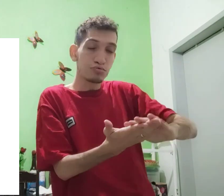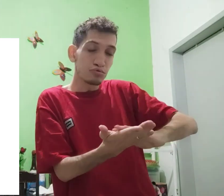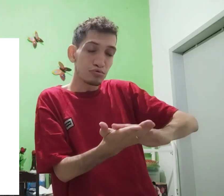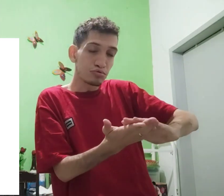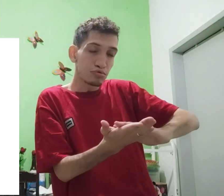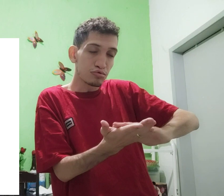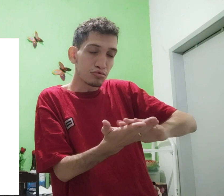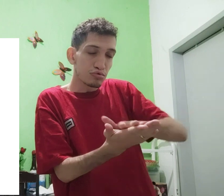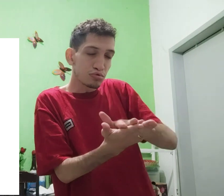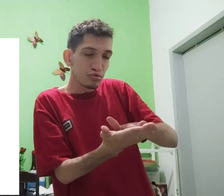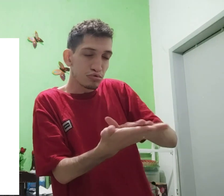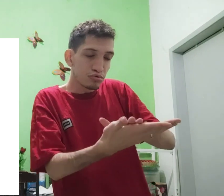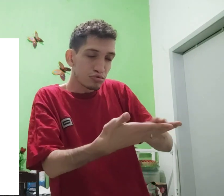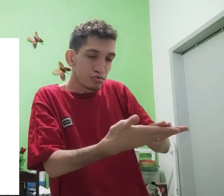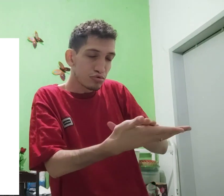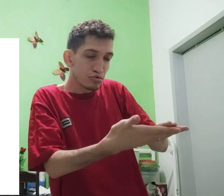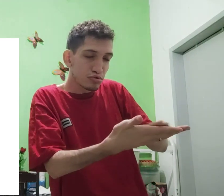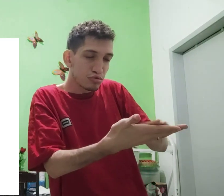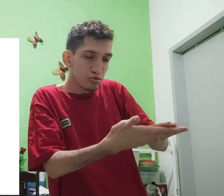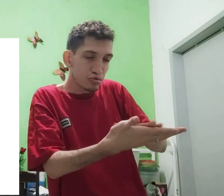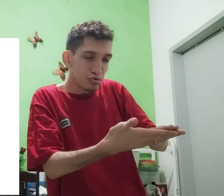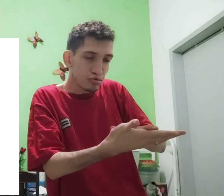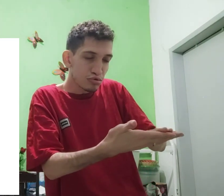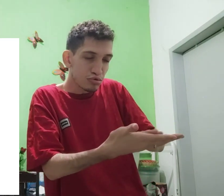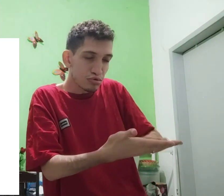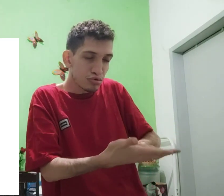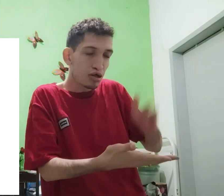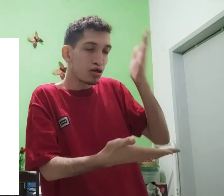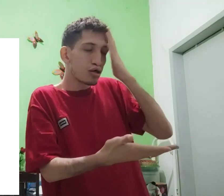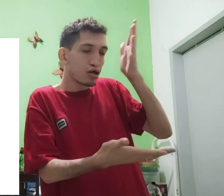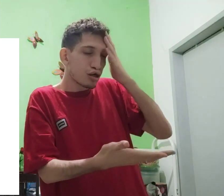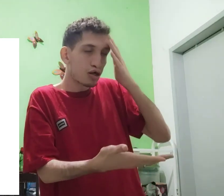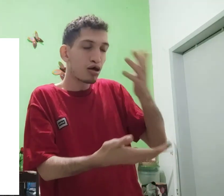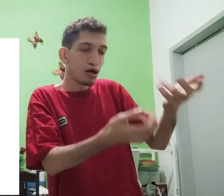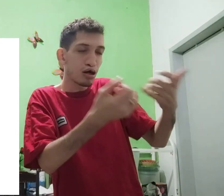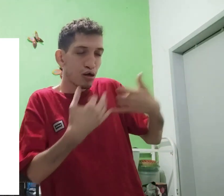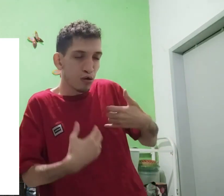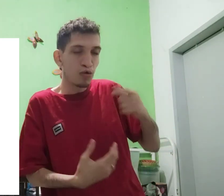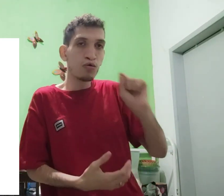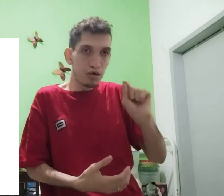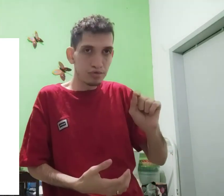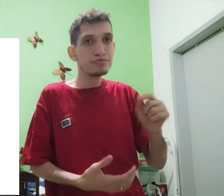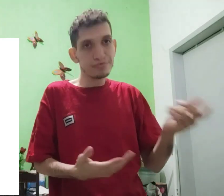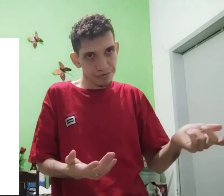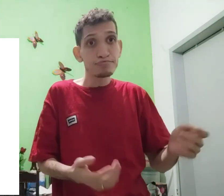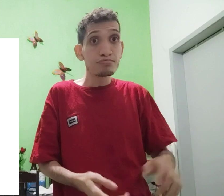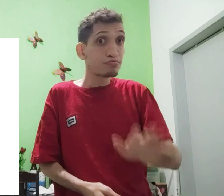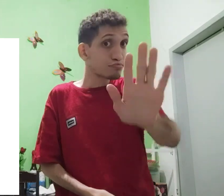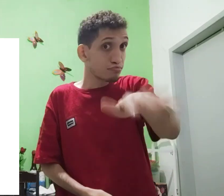compreender com a informação escrita, aquilo que foi escrito para ele.